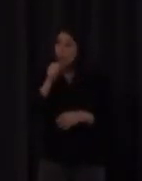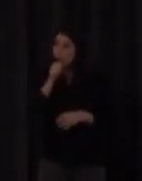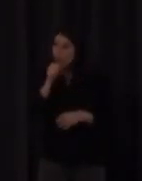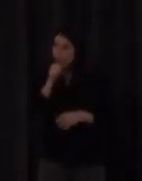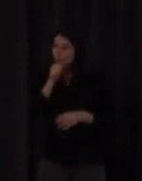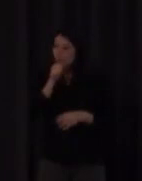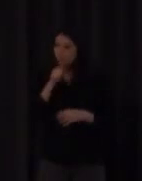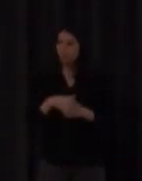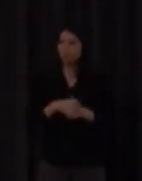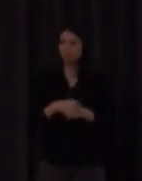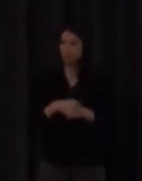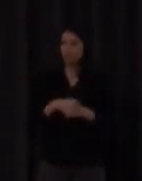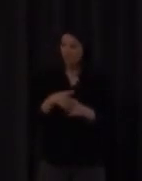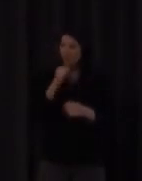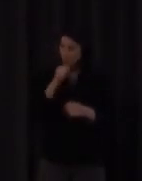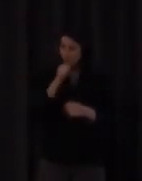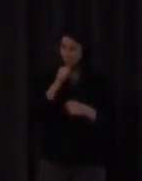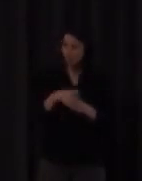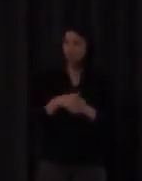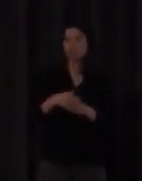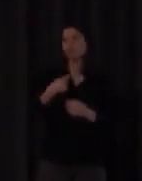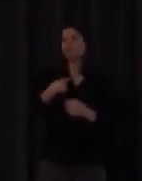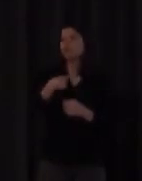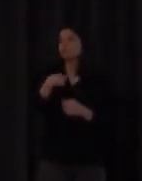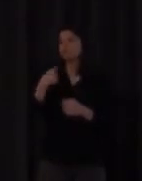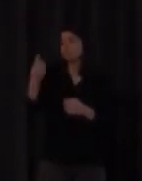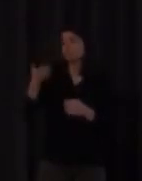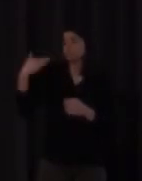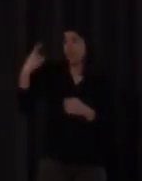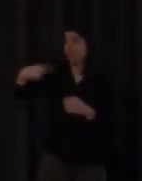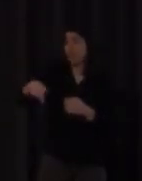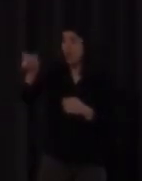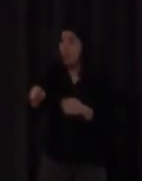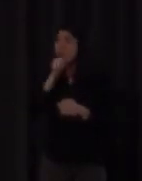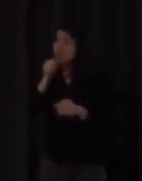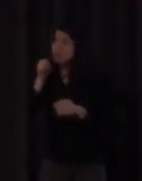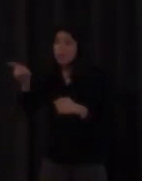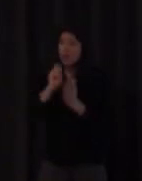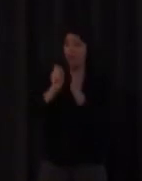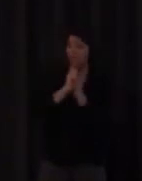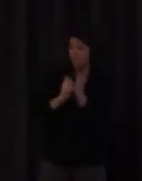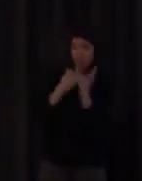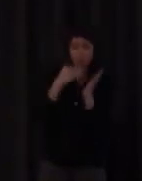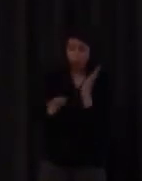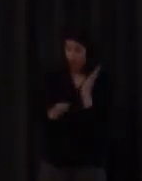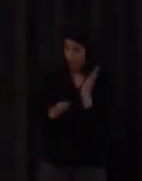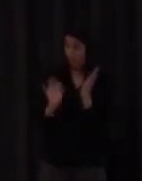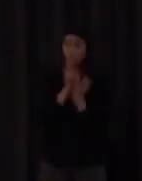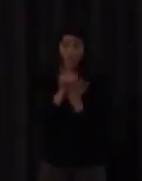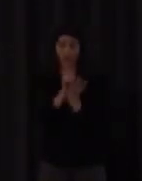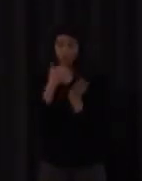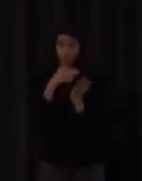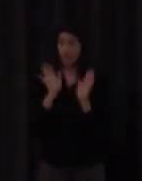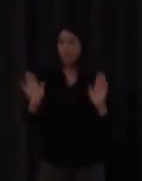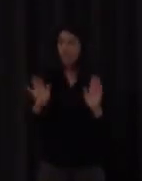escribía mejor dicho perdón no sabía leer ni escribir pero era un contador de historias bestial que lo llamaban de muchos sitios